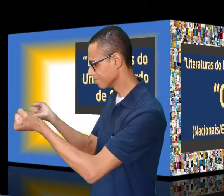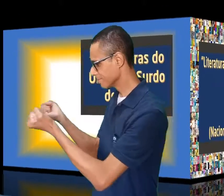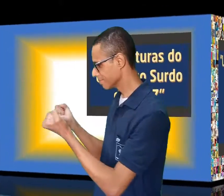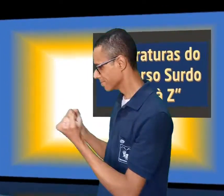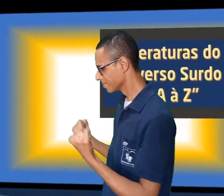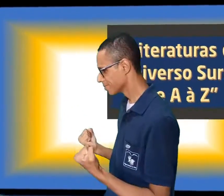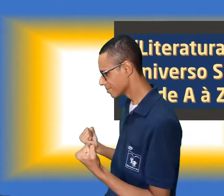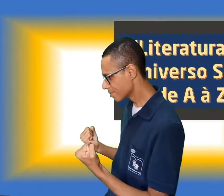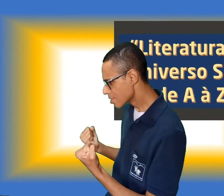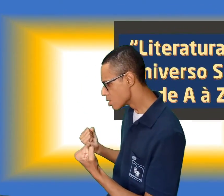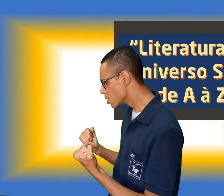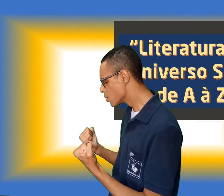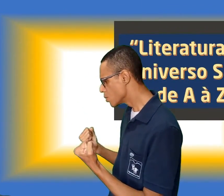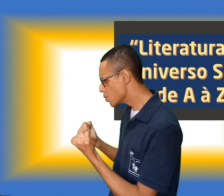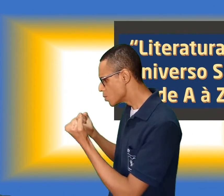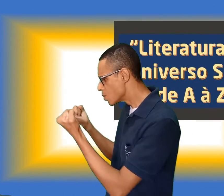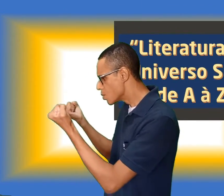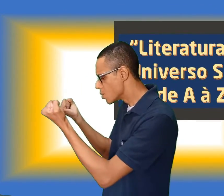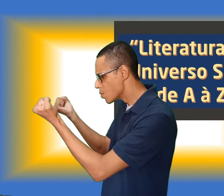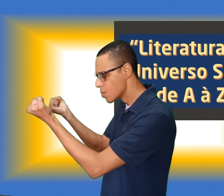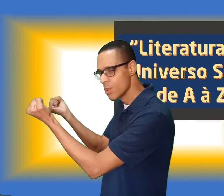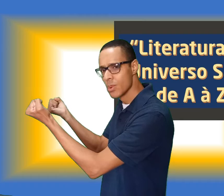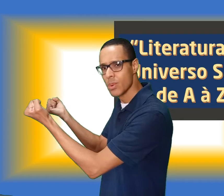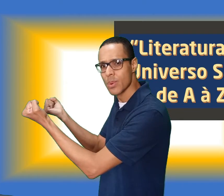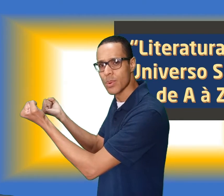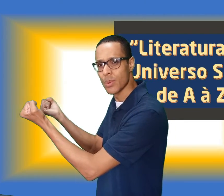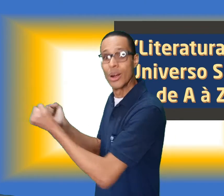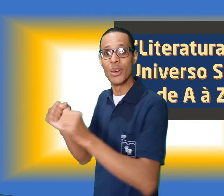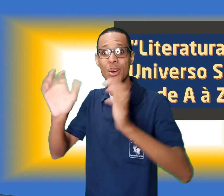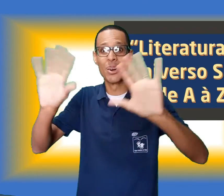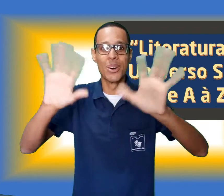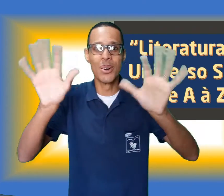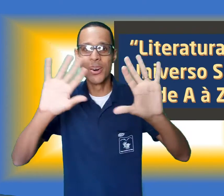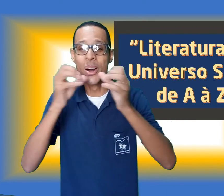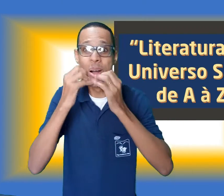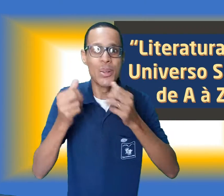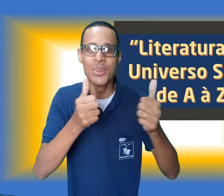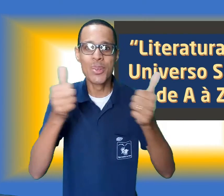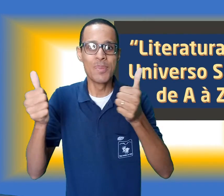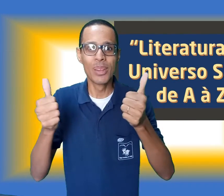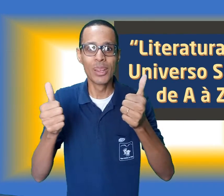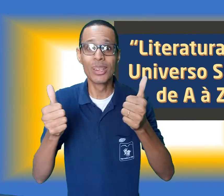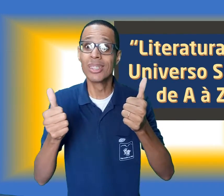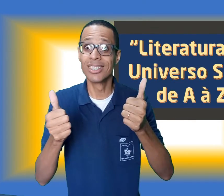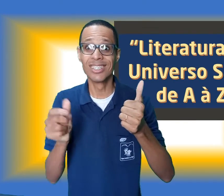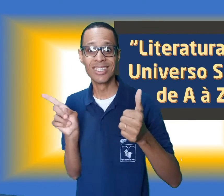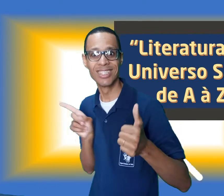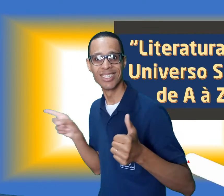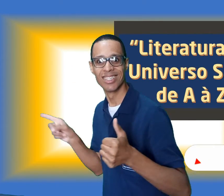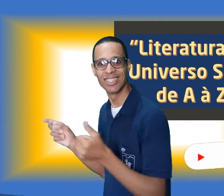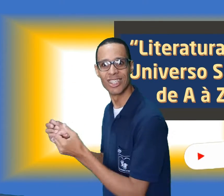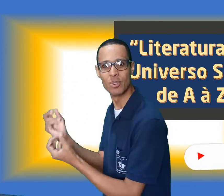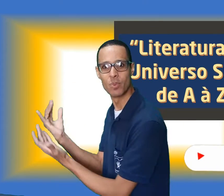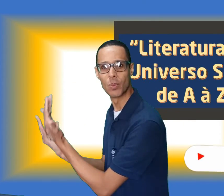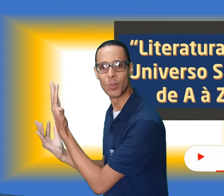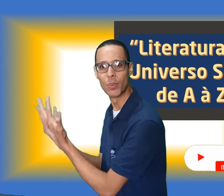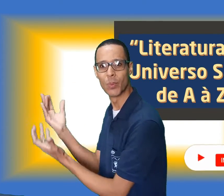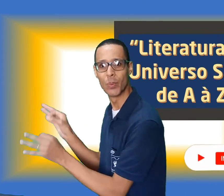Olá pessoal, tudo bem? Muitas letras já saíram deste forno, e há